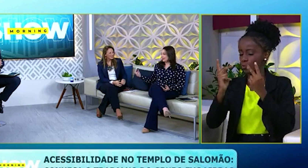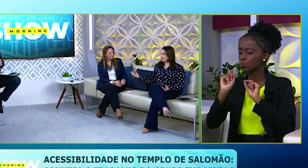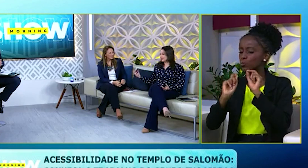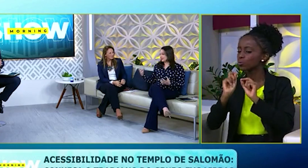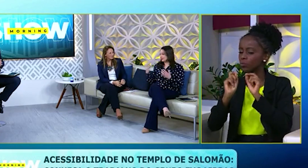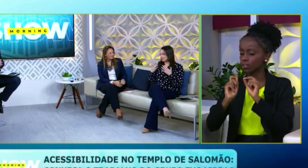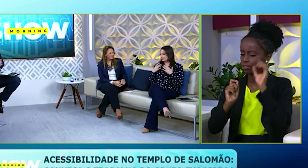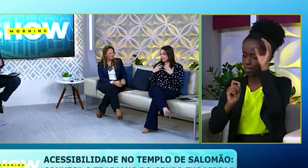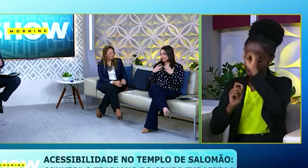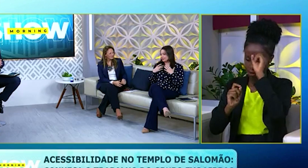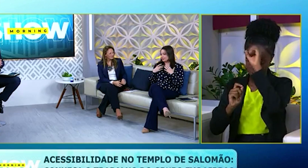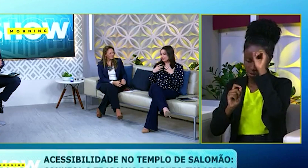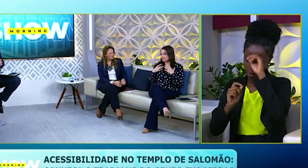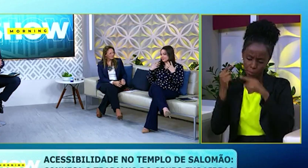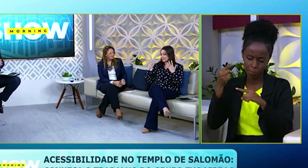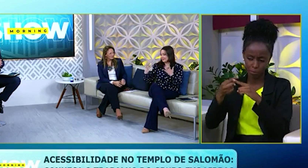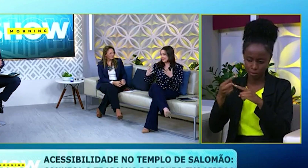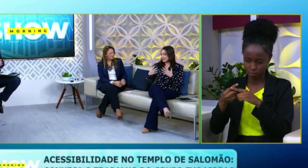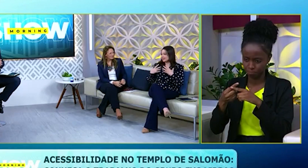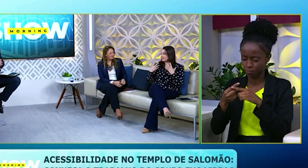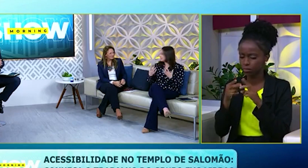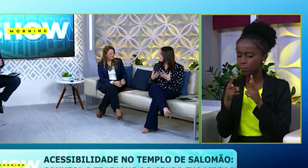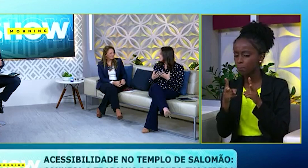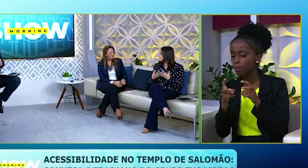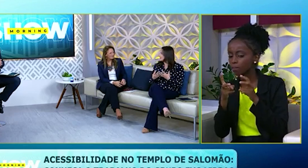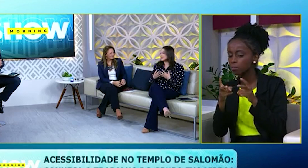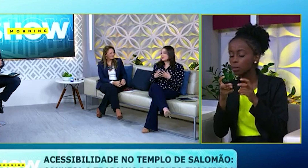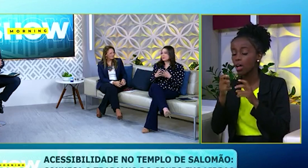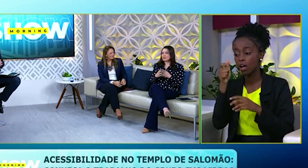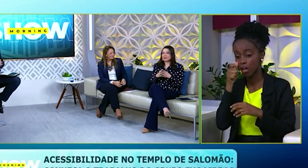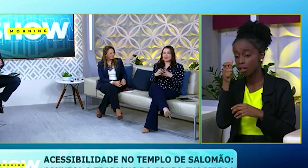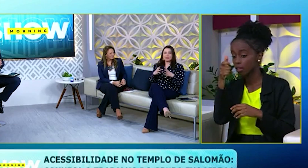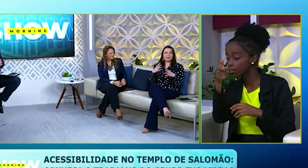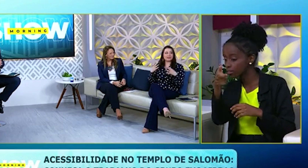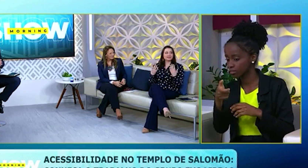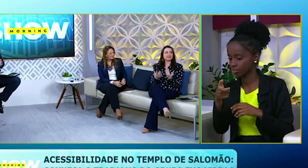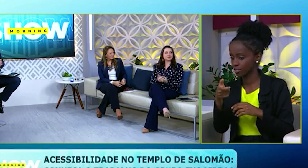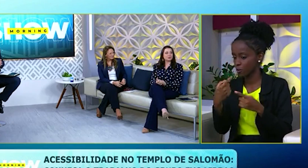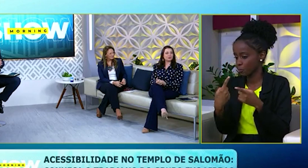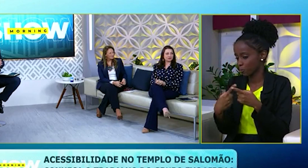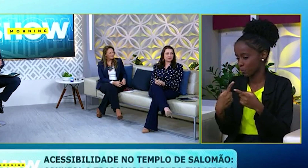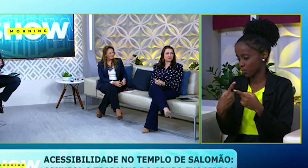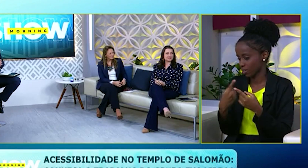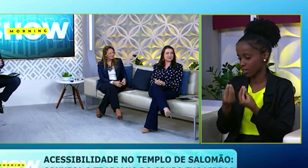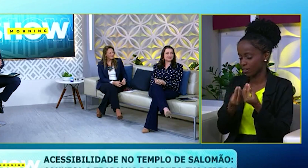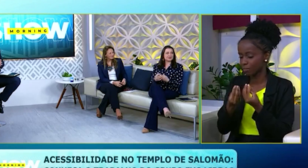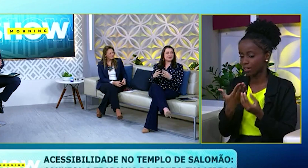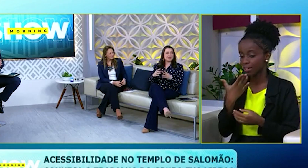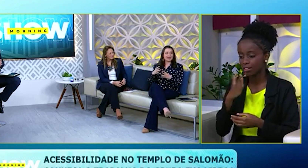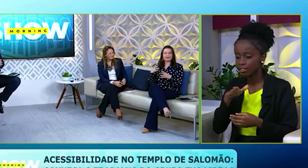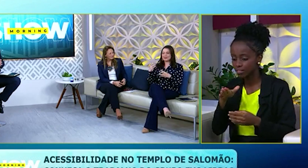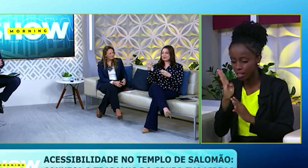Porque a senhora estava falando de perceber esse interesse e tudo mais. Porque é como uma criança que está descobrindo as coisas.